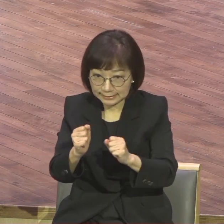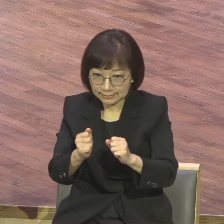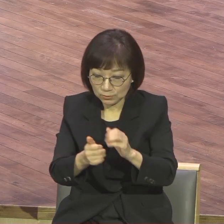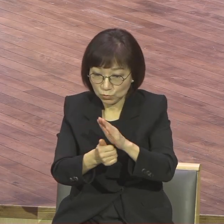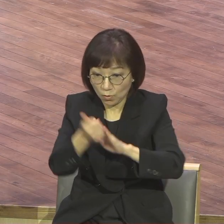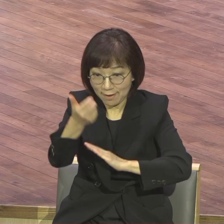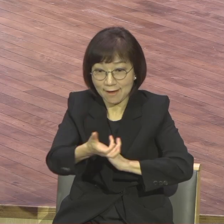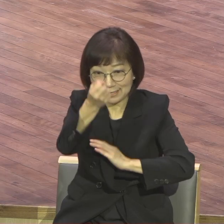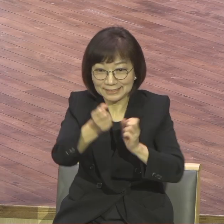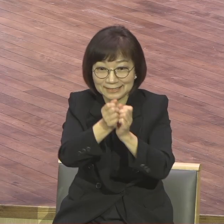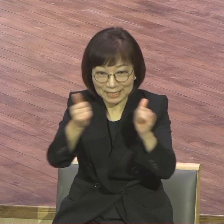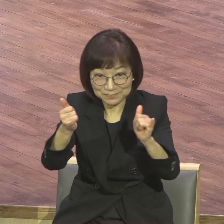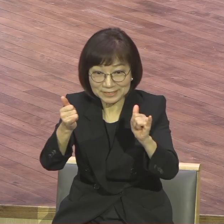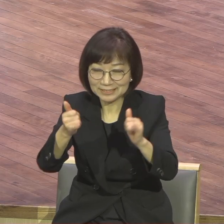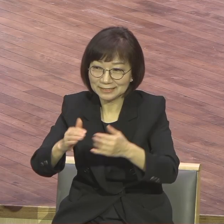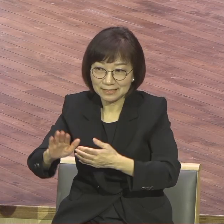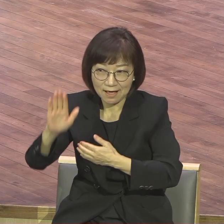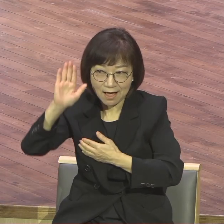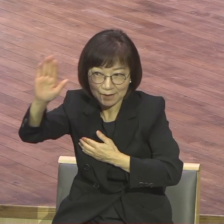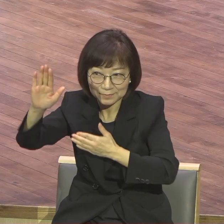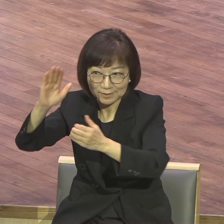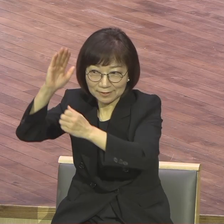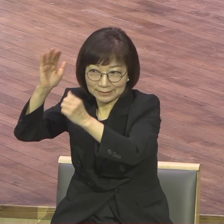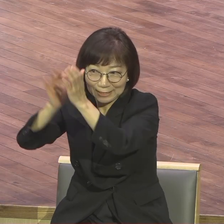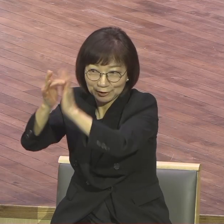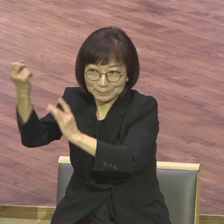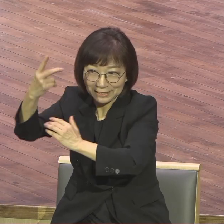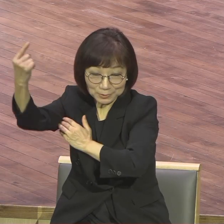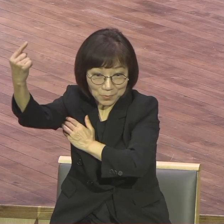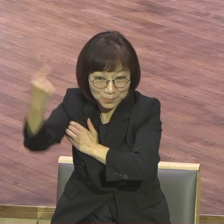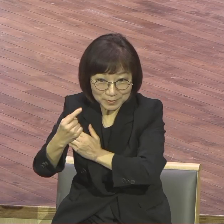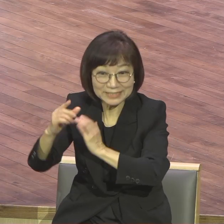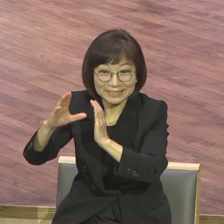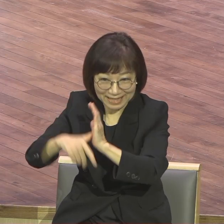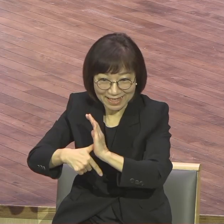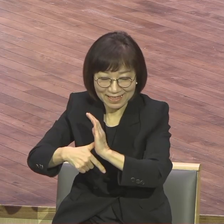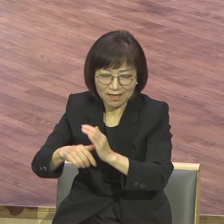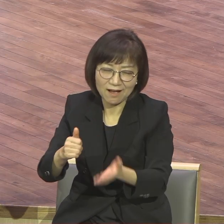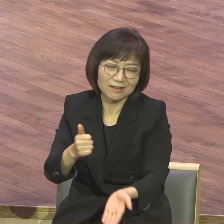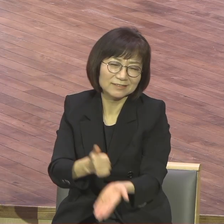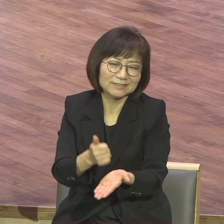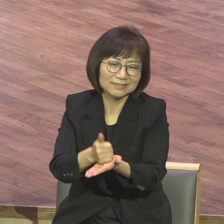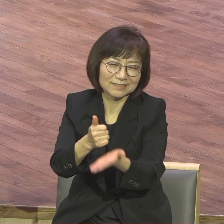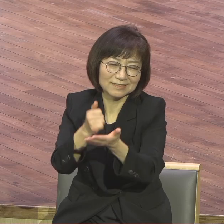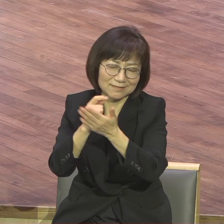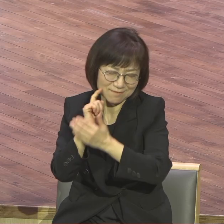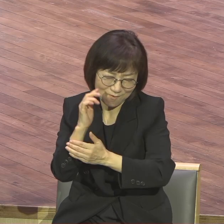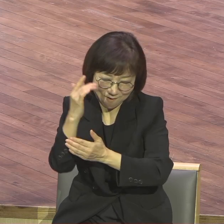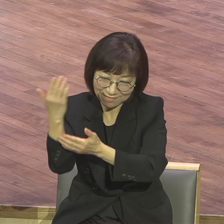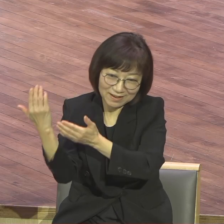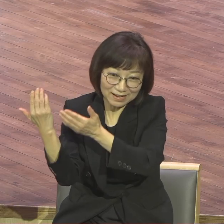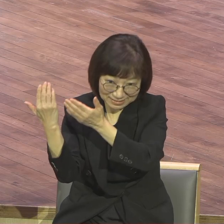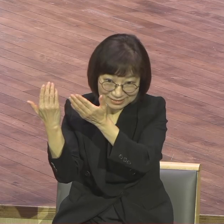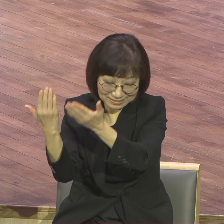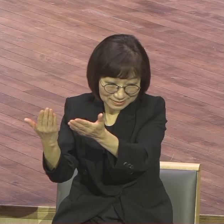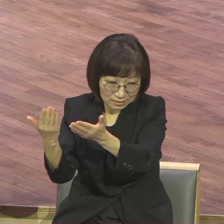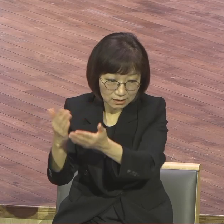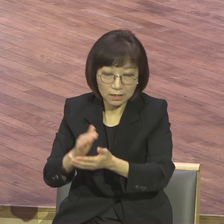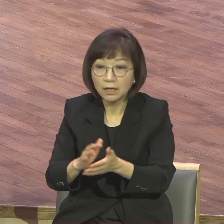정도의 믿음의 수준 되시기 바랍니다. 주님 오늘 오시면 주님 오늘 오시는데 언제 오실지 몰라 오늘 밤 오실지도